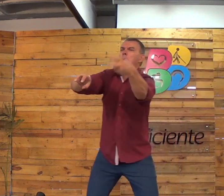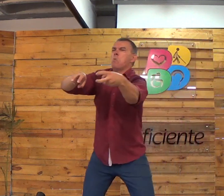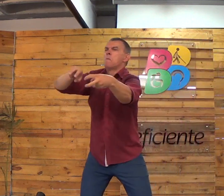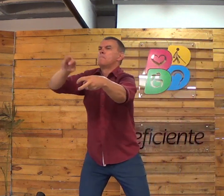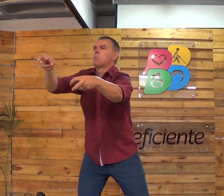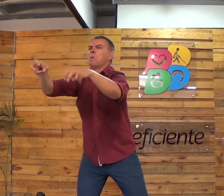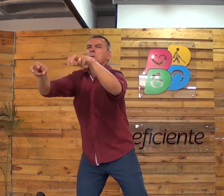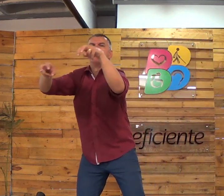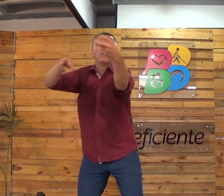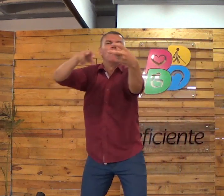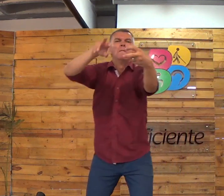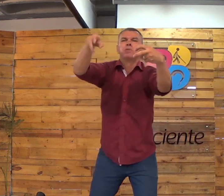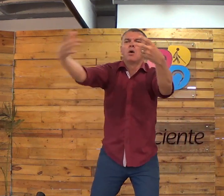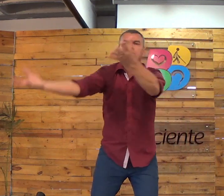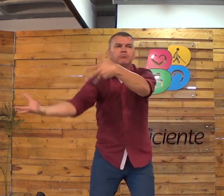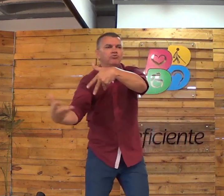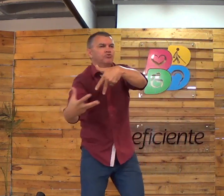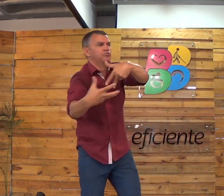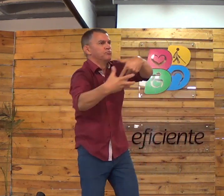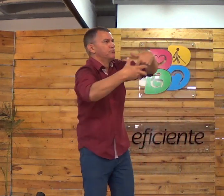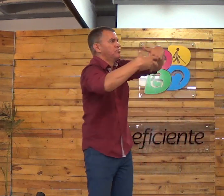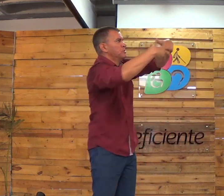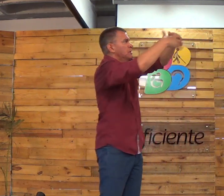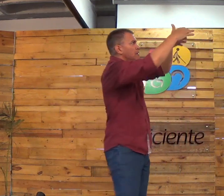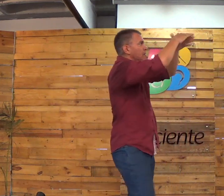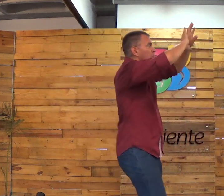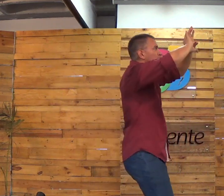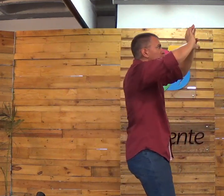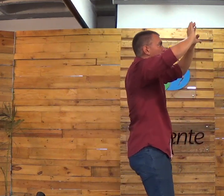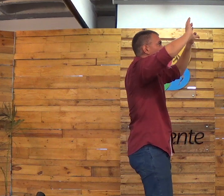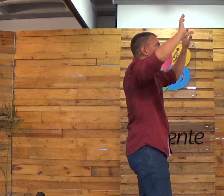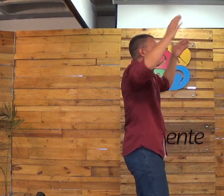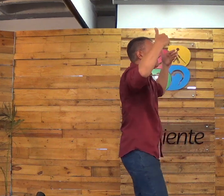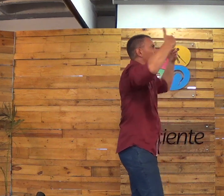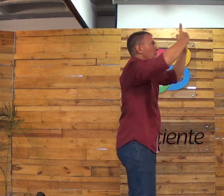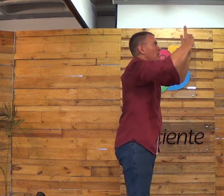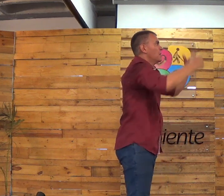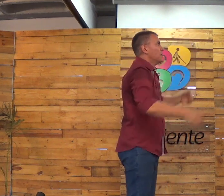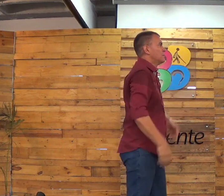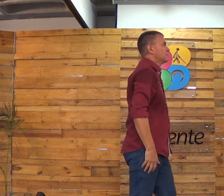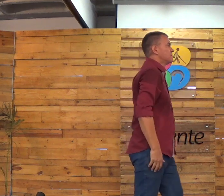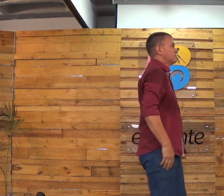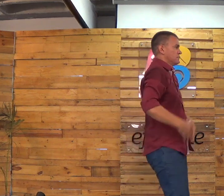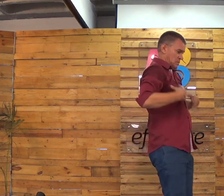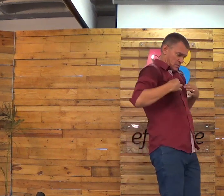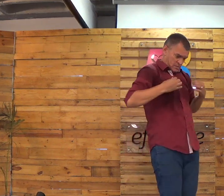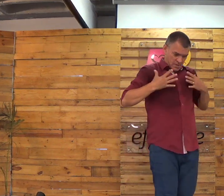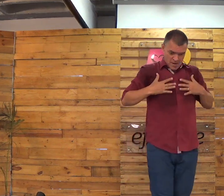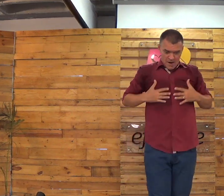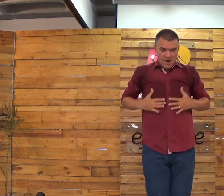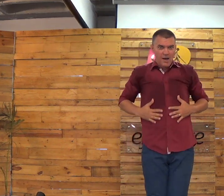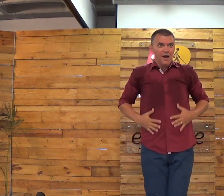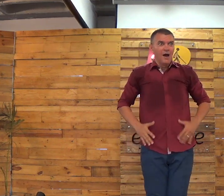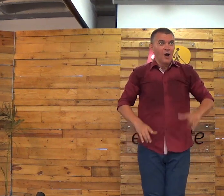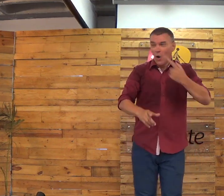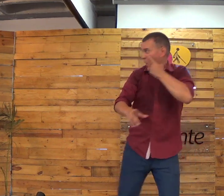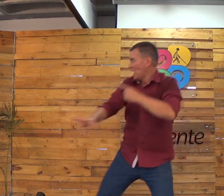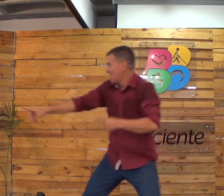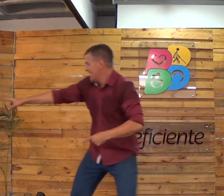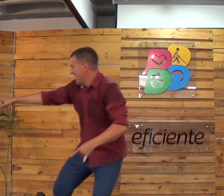o dia do julgamento. Porque ele achará um tempo em que todos nós vamos morrer. Aí chegaremos no céu, né? Ou com as vestes